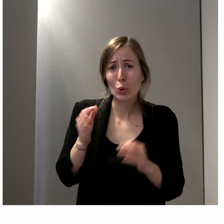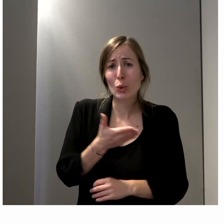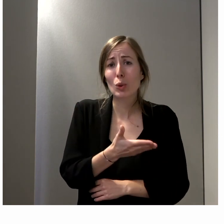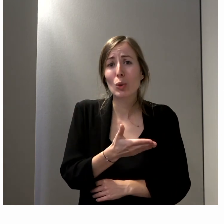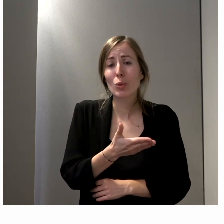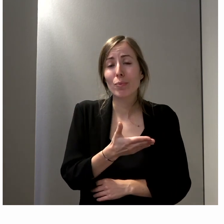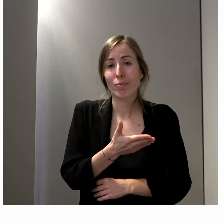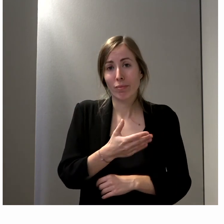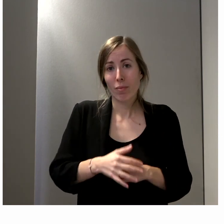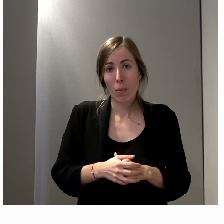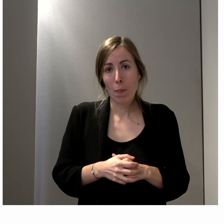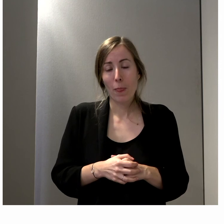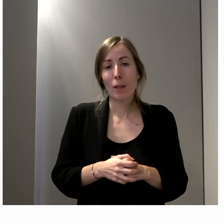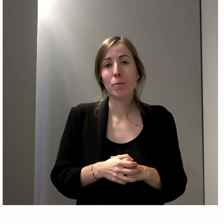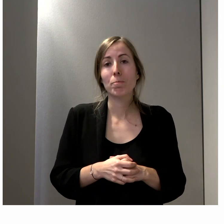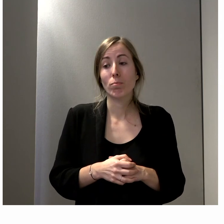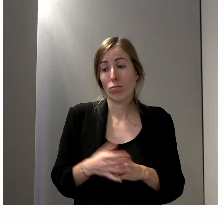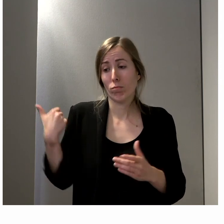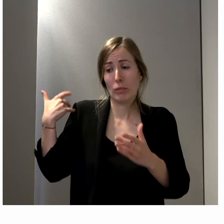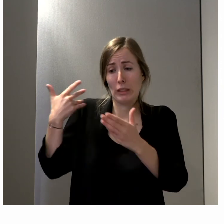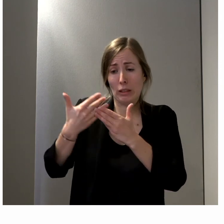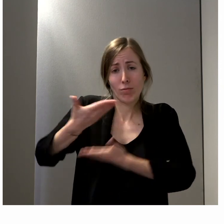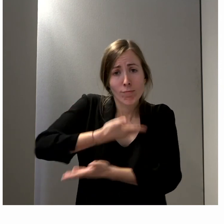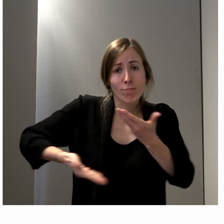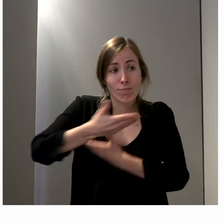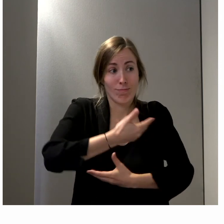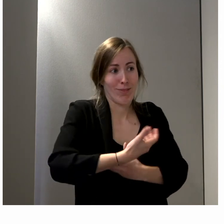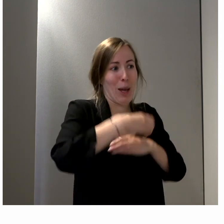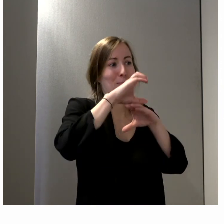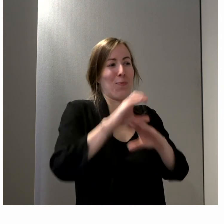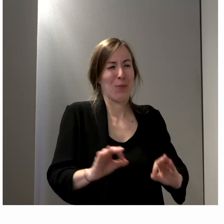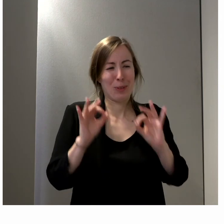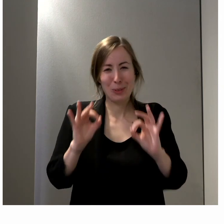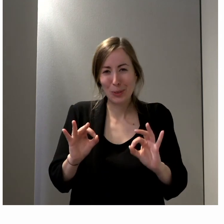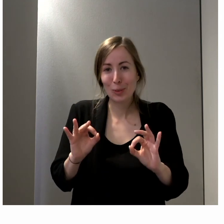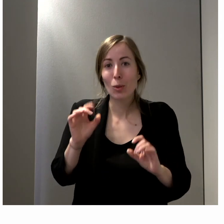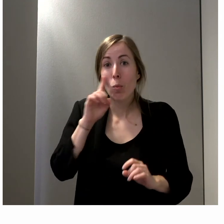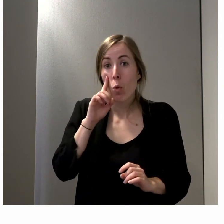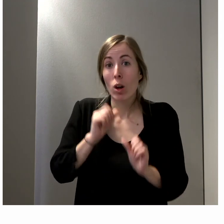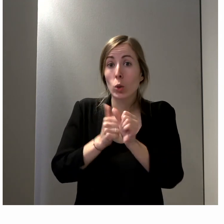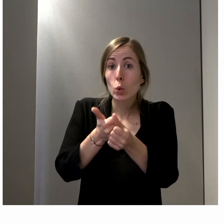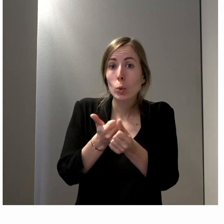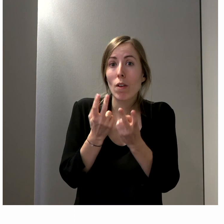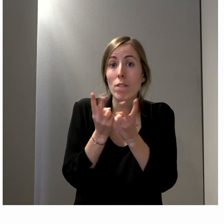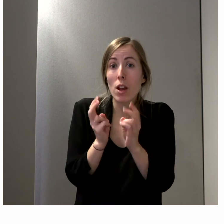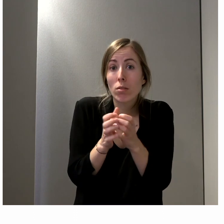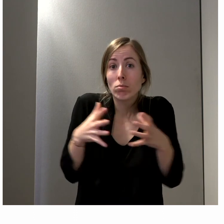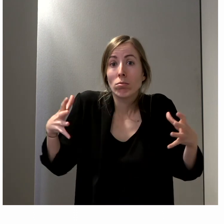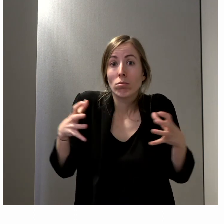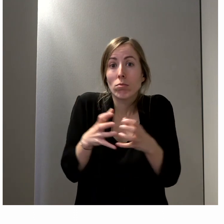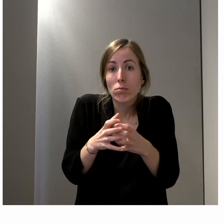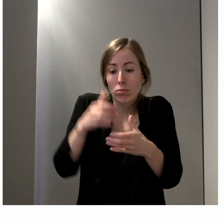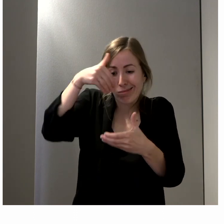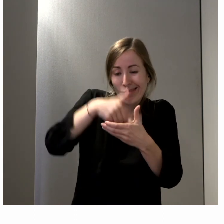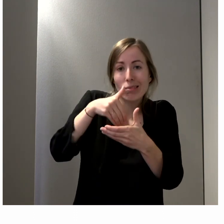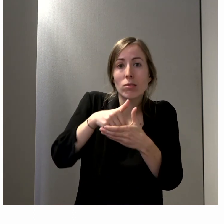ajouter pour compléter tout ce qui a été dit,'est-à-dire qu'effectivement, selon la taille d'une commune, selon le nombre